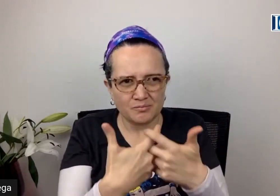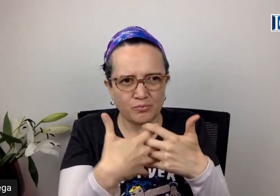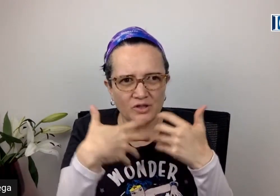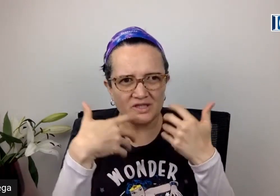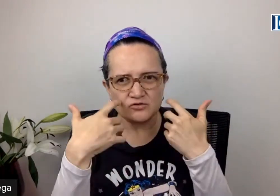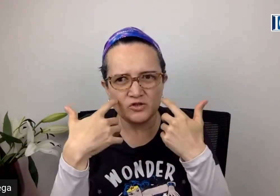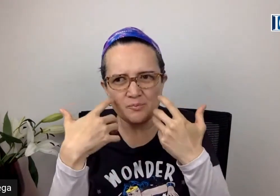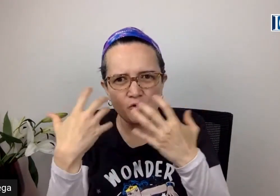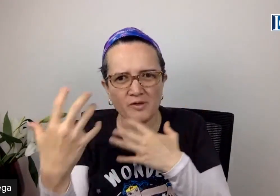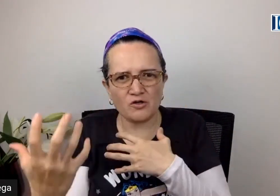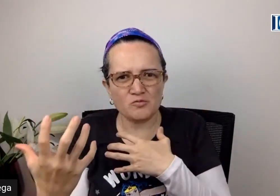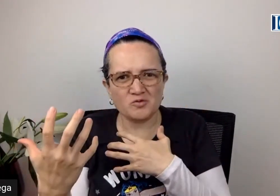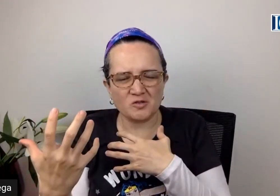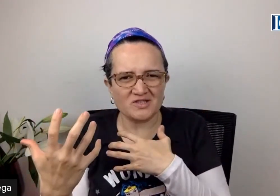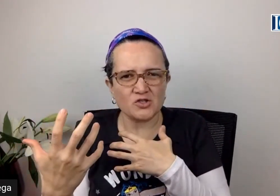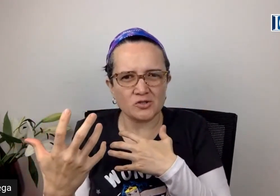Porque eso es lo que puedo ver con mi observación.